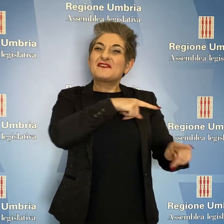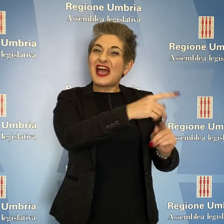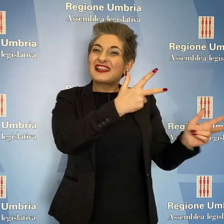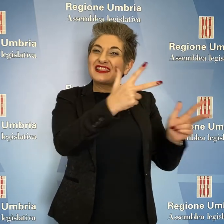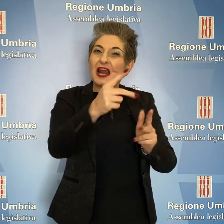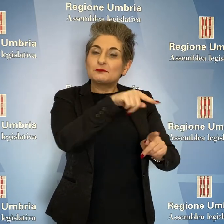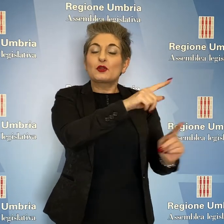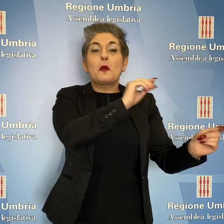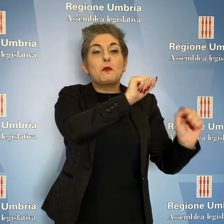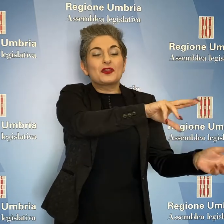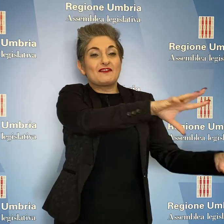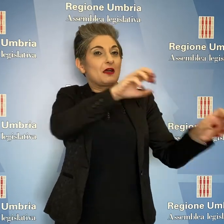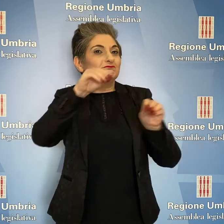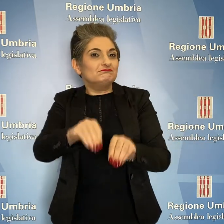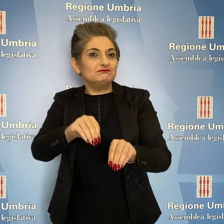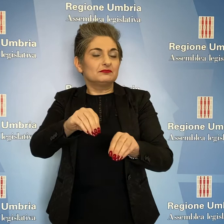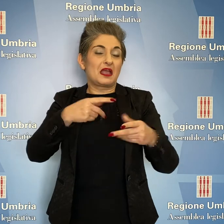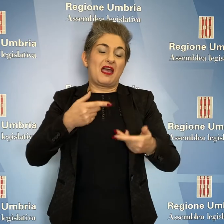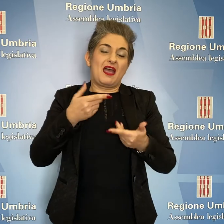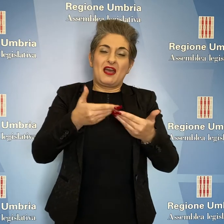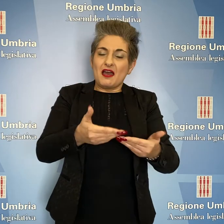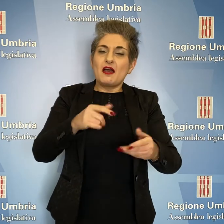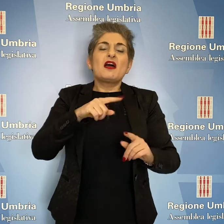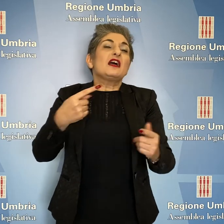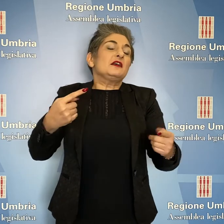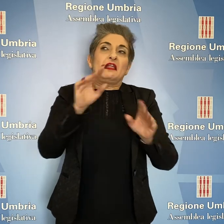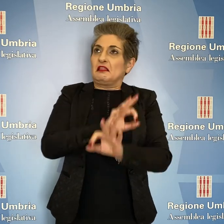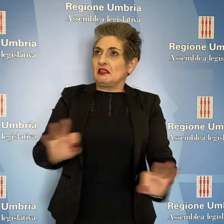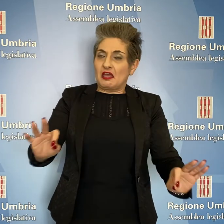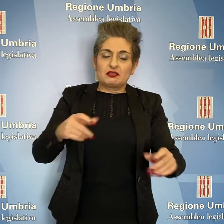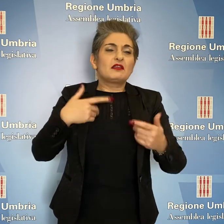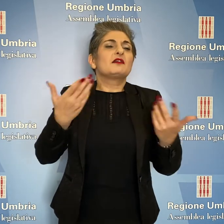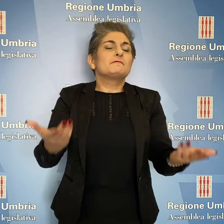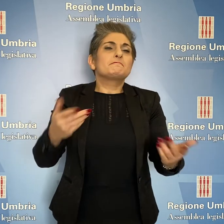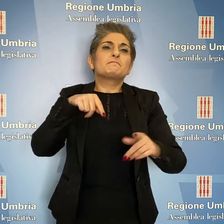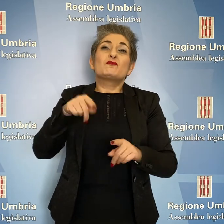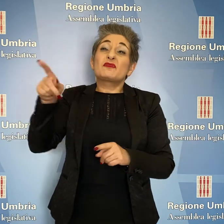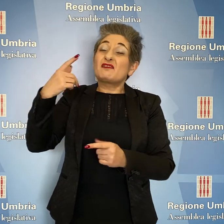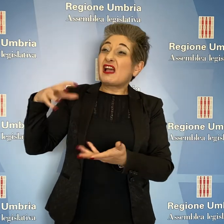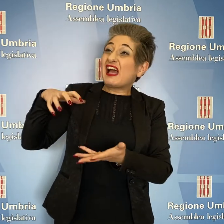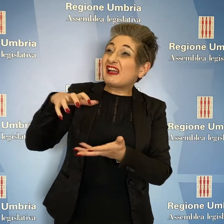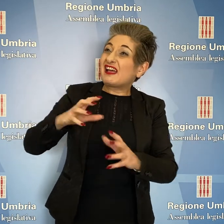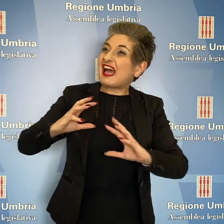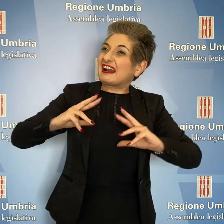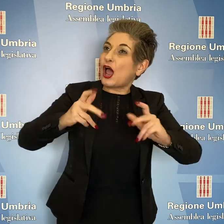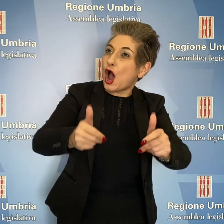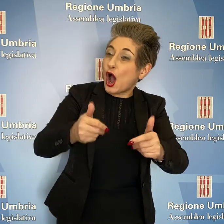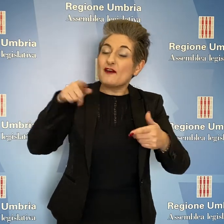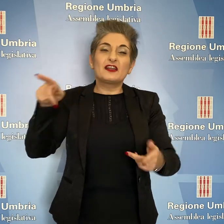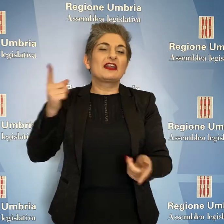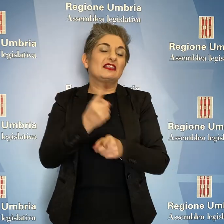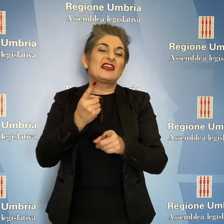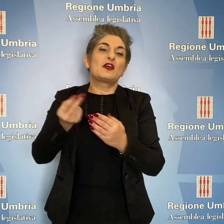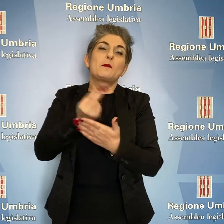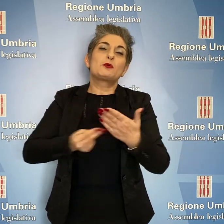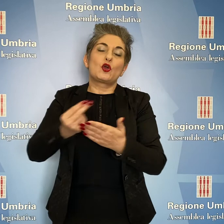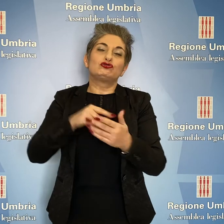trasporto. Se vogliamo davvero avere un ruolo nel recovery, dovete portare in aula i progetti dell'Umbria, promuovendo